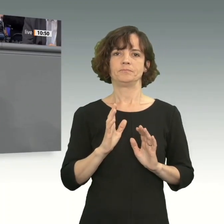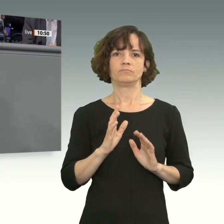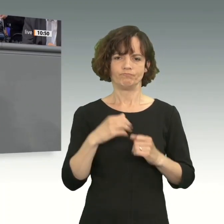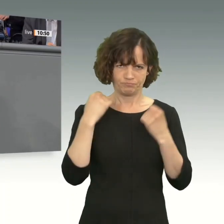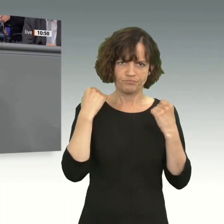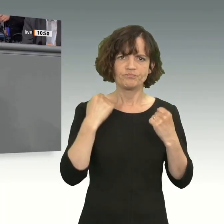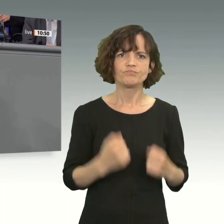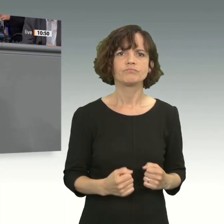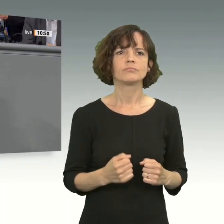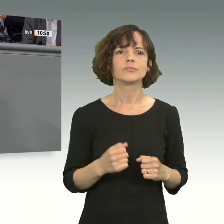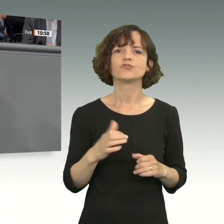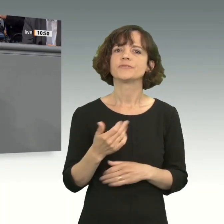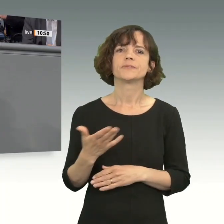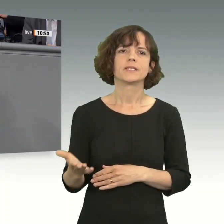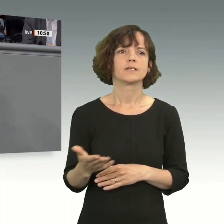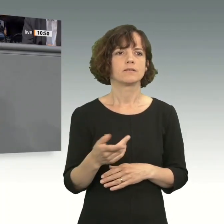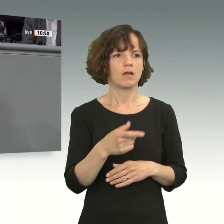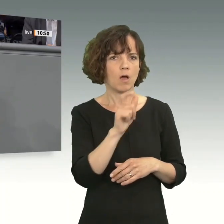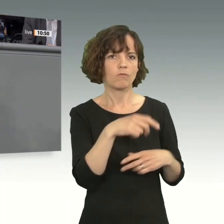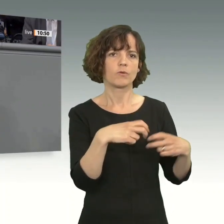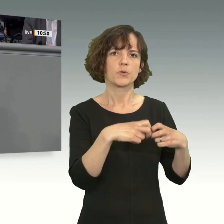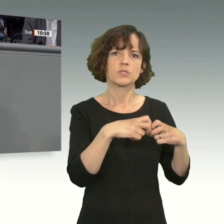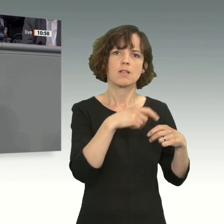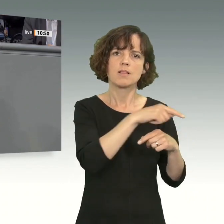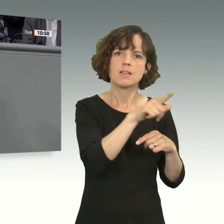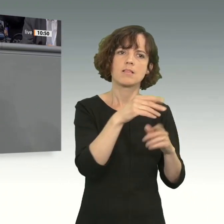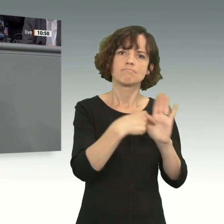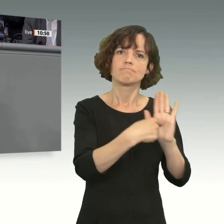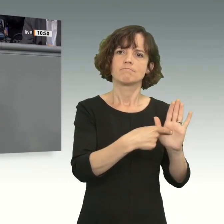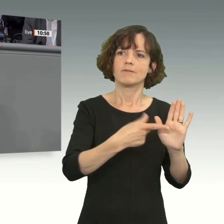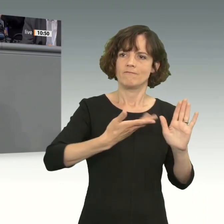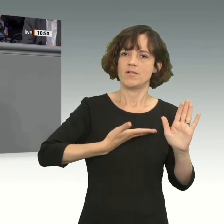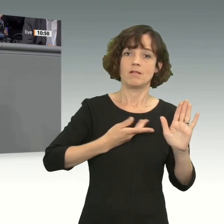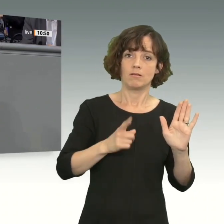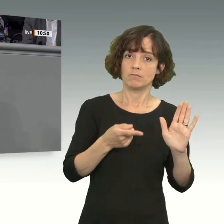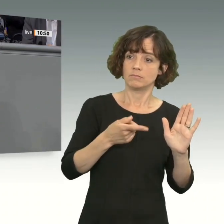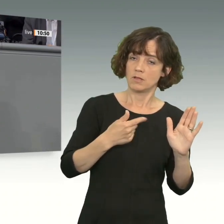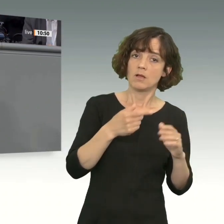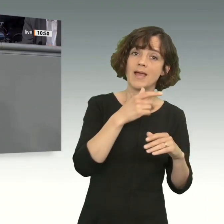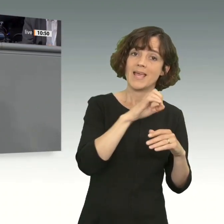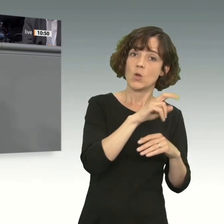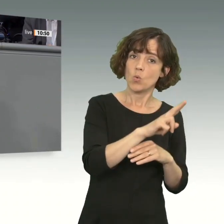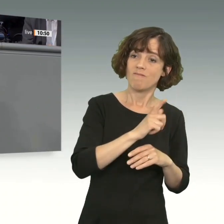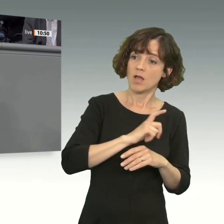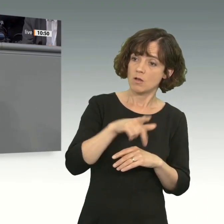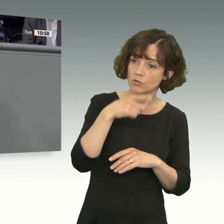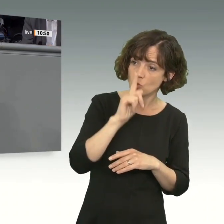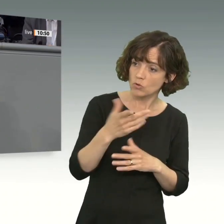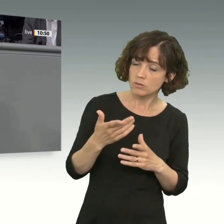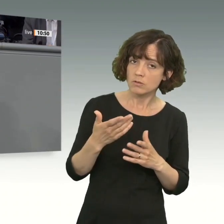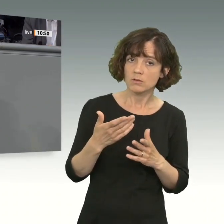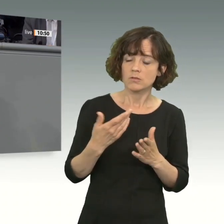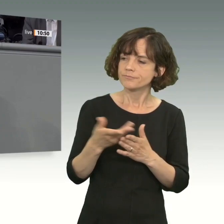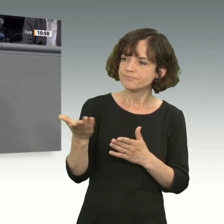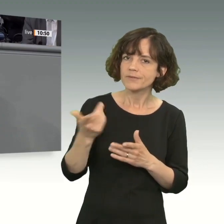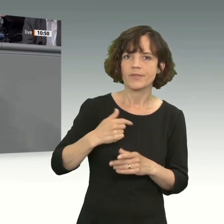wirklich zu zeigen, dass Deutschland dieses Abkommen will. Auf Deutschland wartet man. Wir warten auf Sie. Deshalb bringen wir diesen Antrag ein. Markus Suhr muss